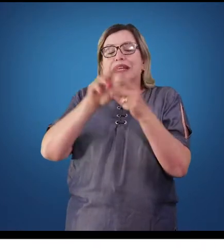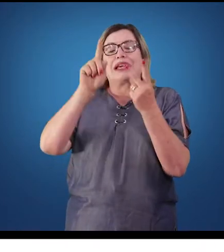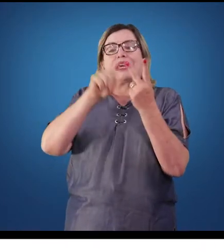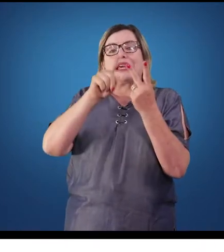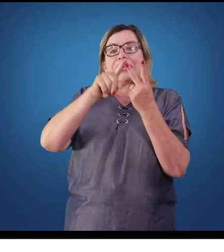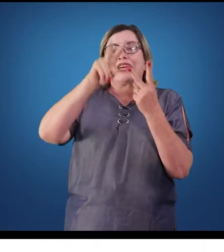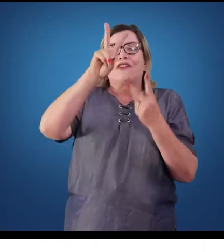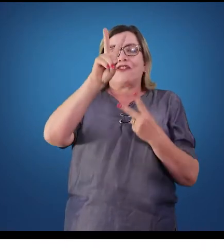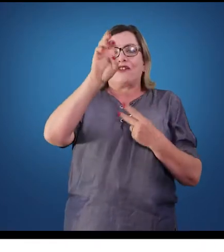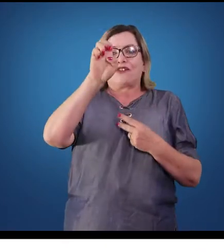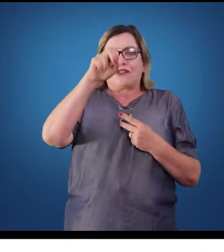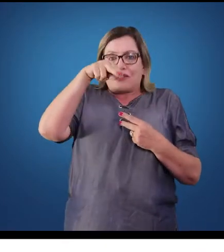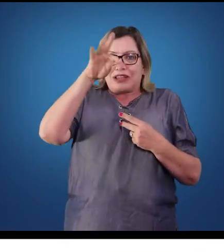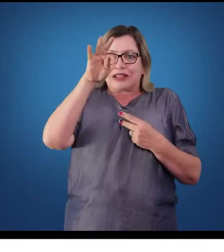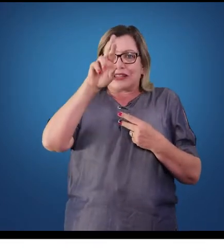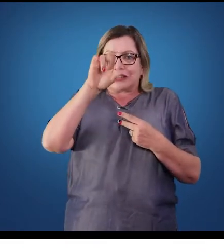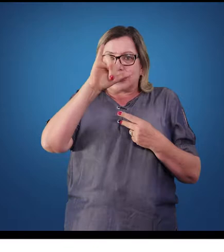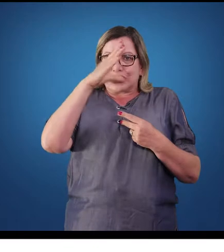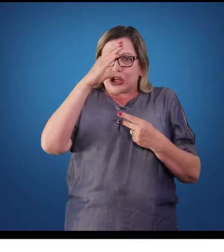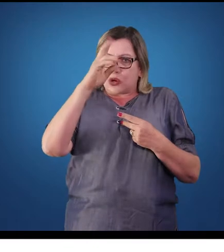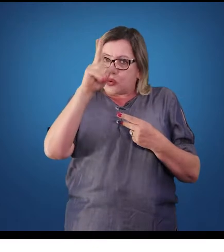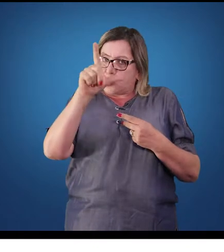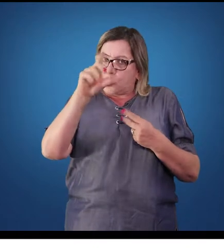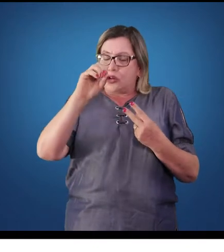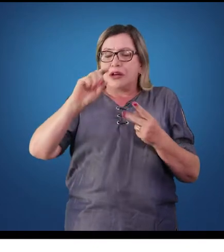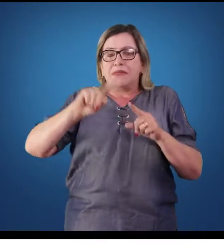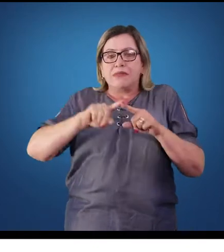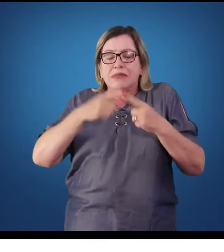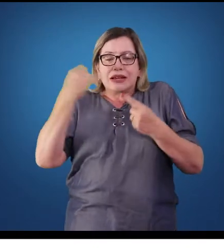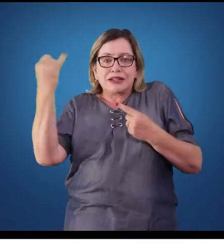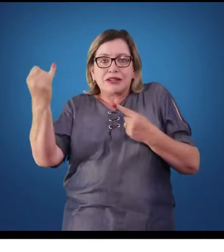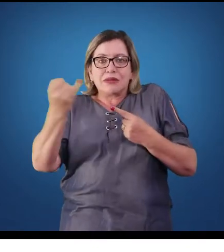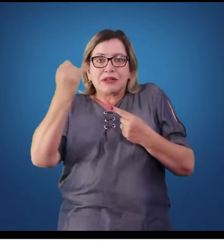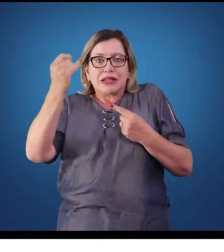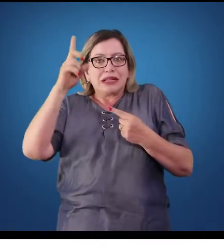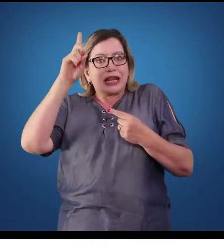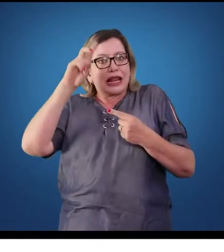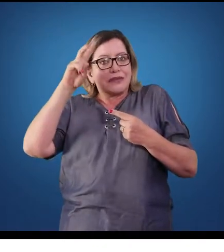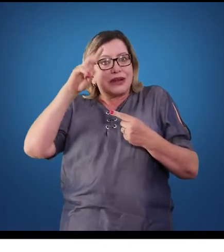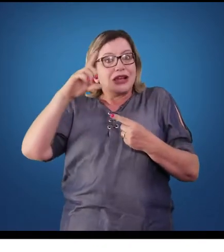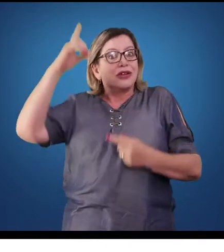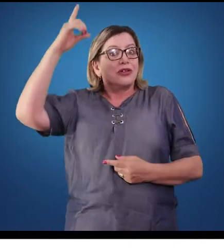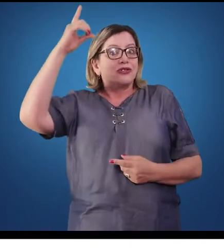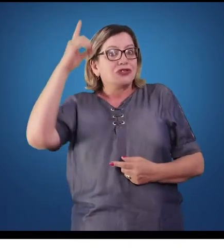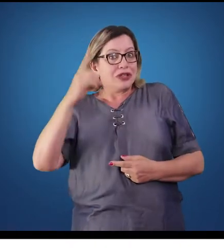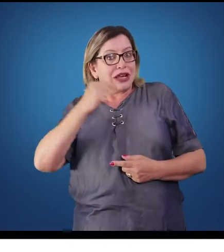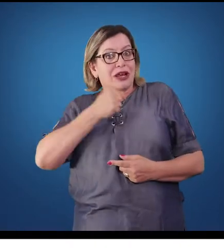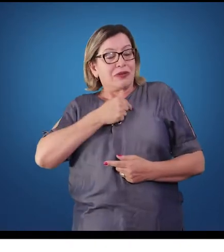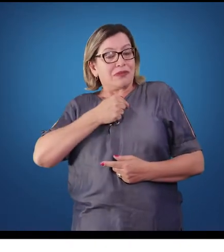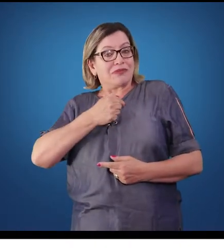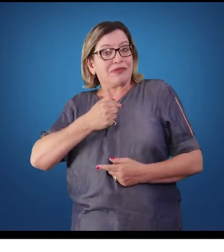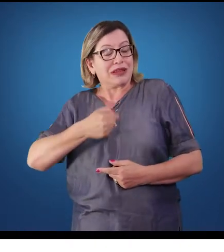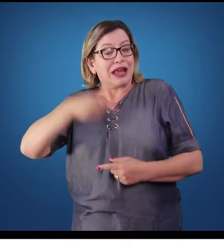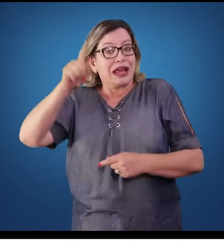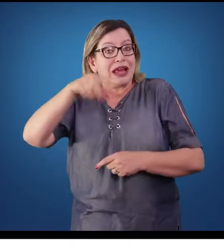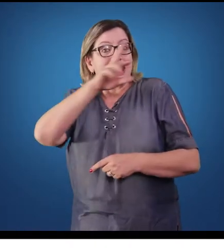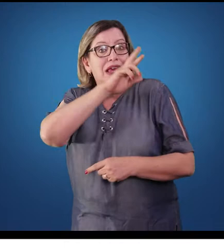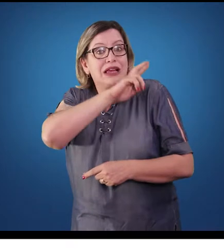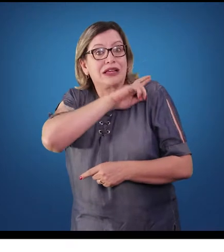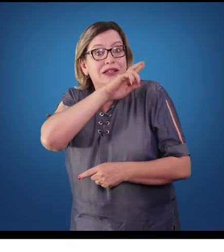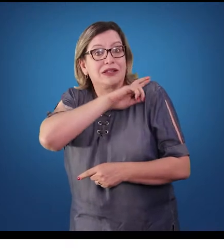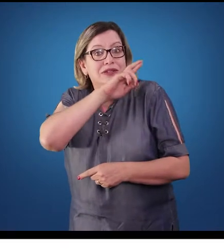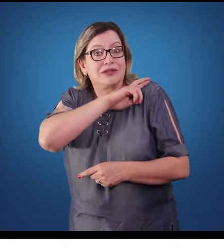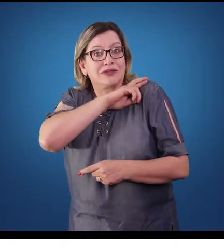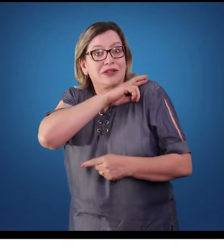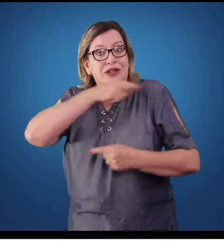que a sistêmica do lado direito, ou seja, o átrio direito e o ventrículo direito, são responsáveis pelo que nós